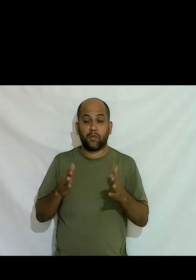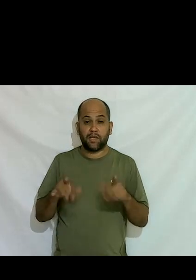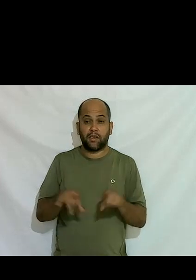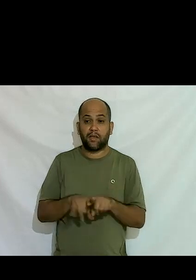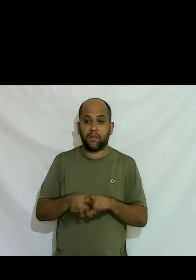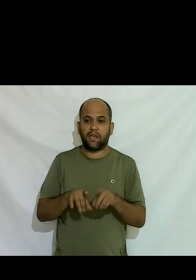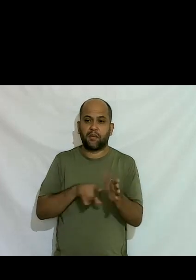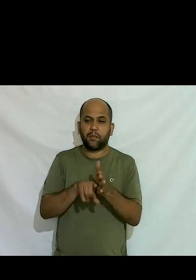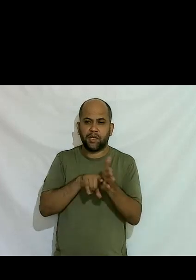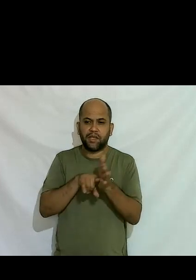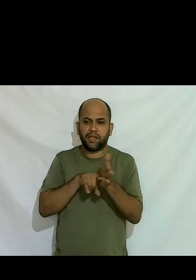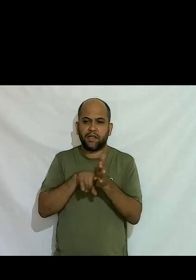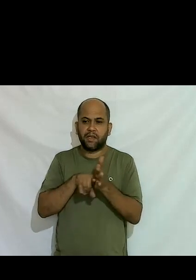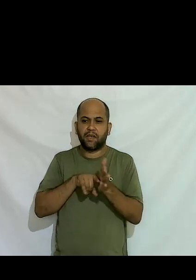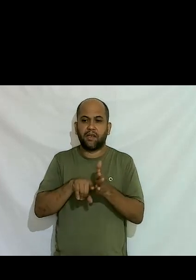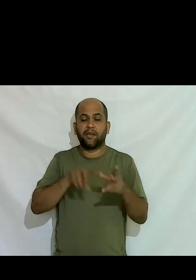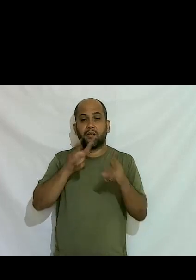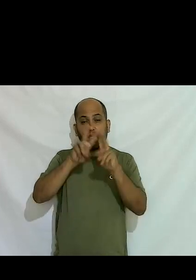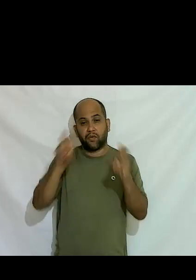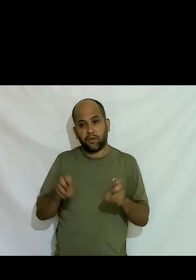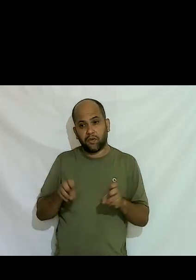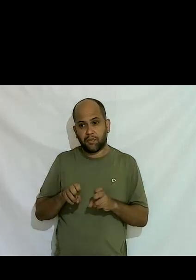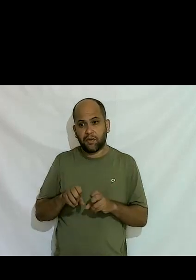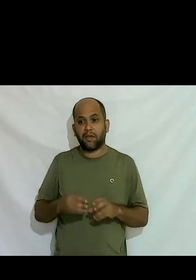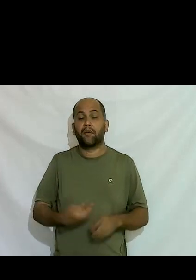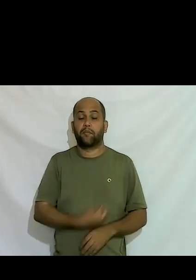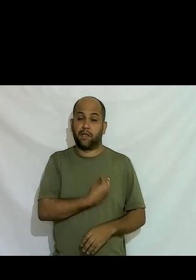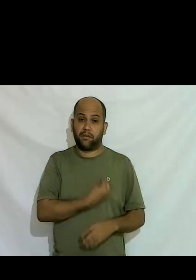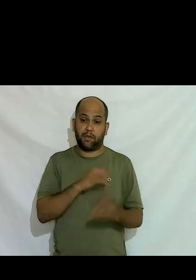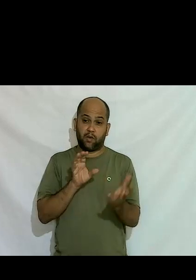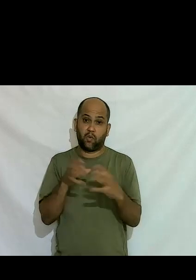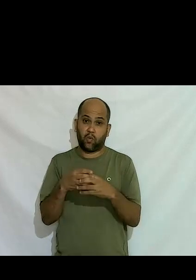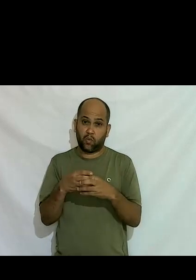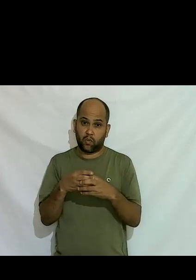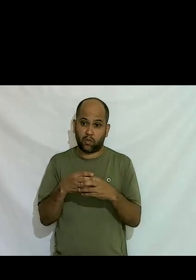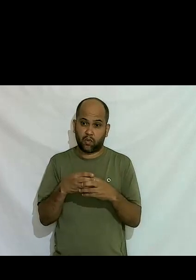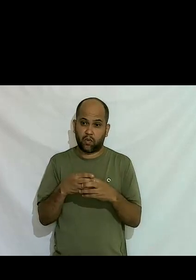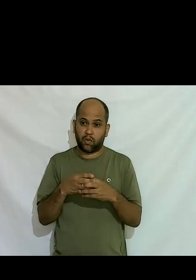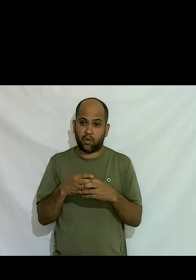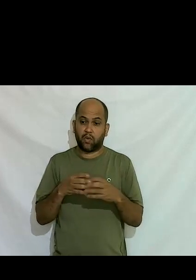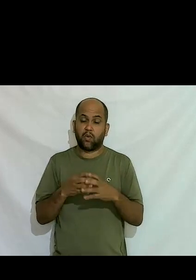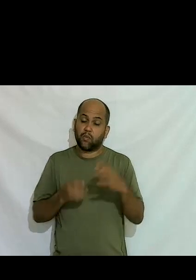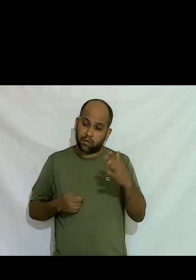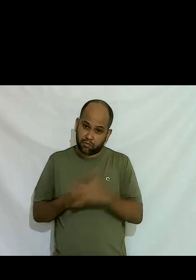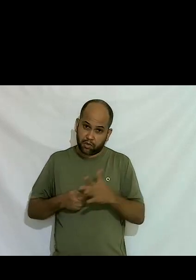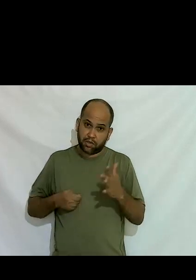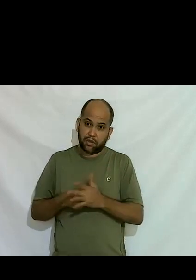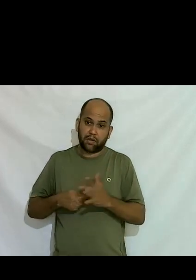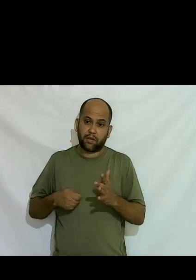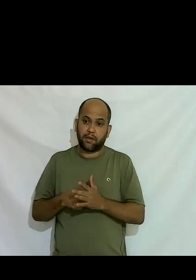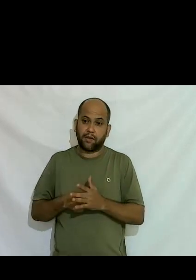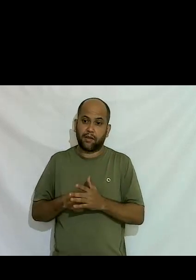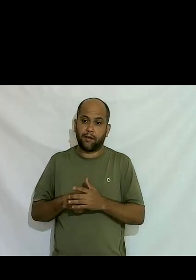pesquisar também um pouco mais sobre isso participar de grupos de militância né de